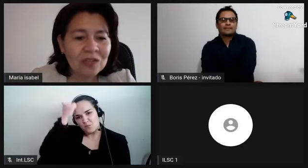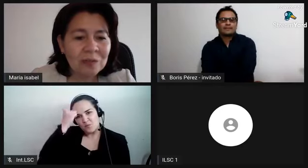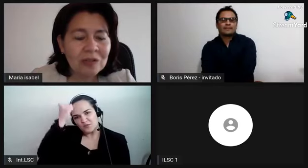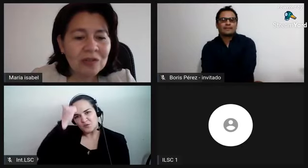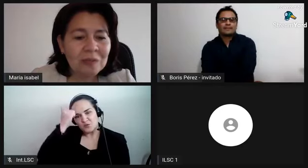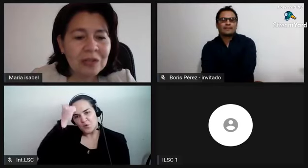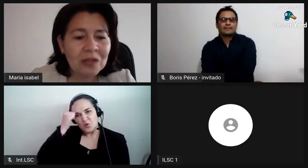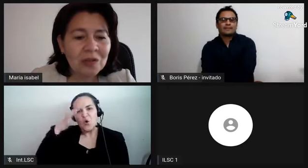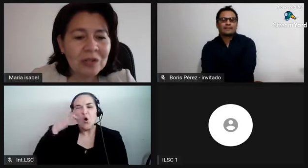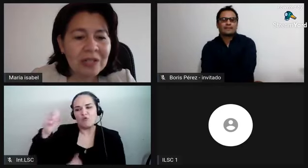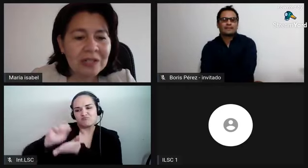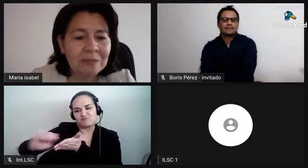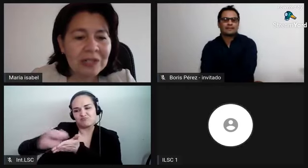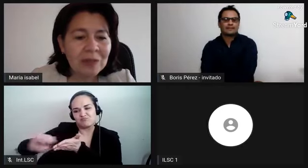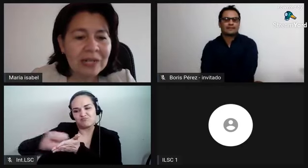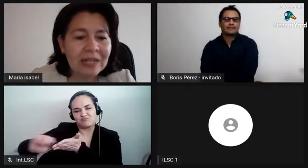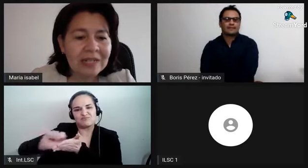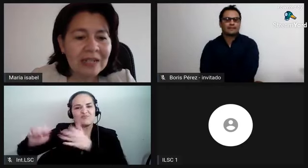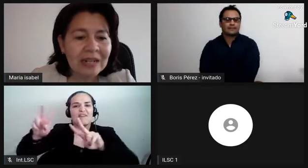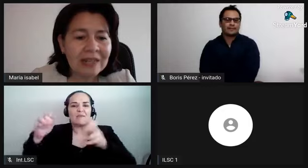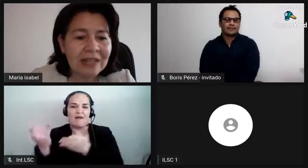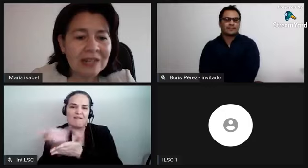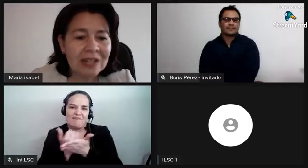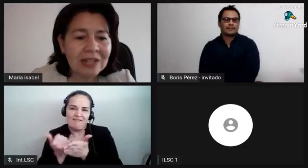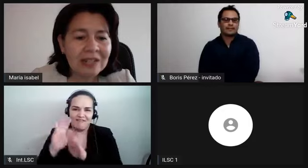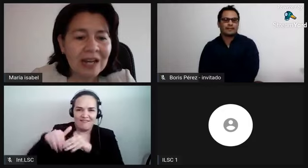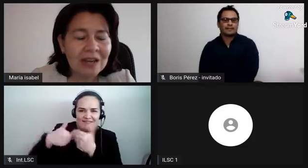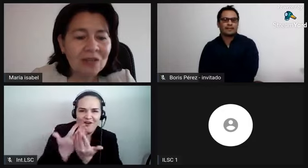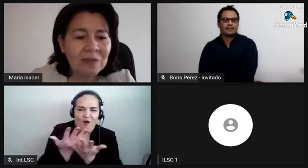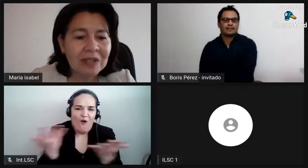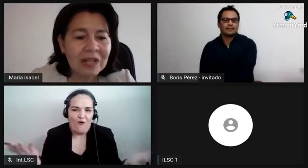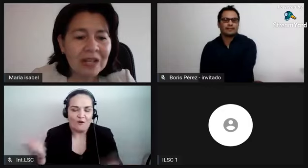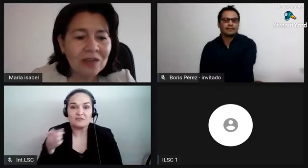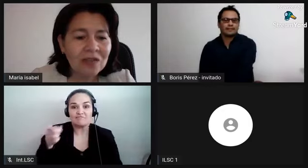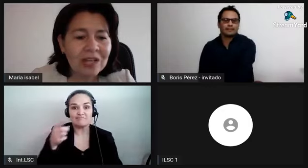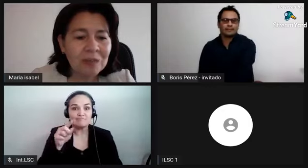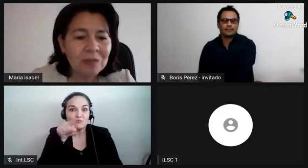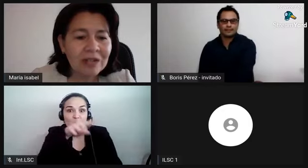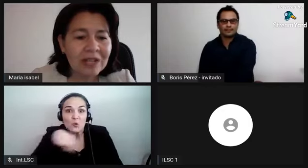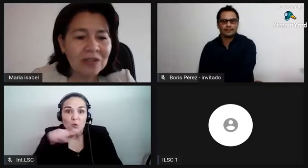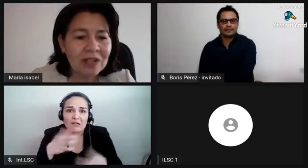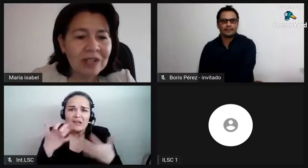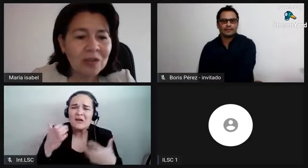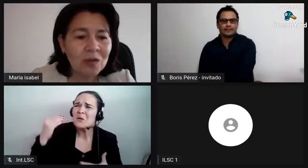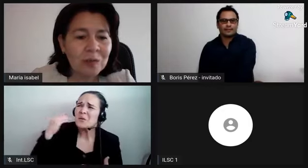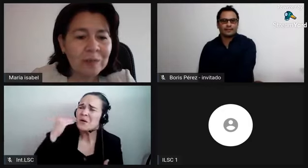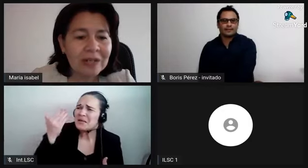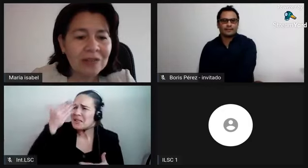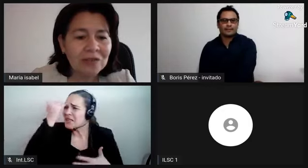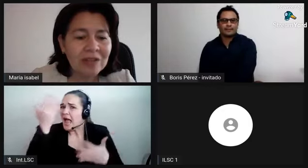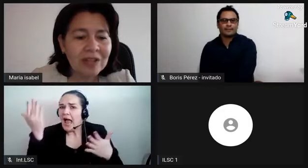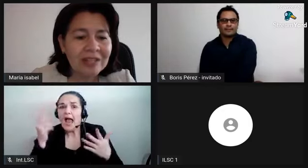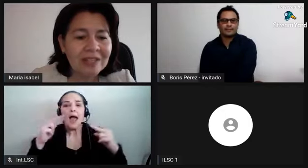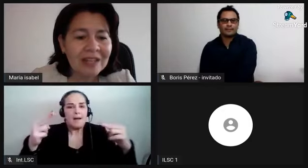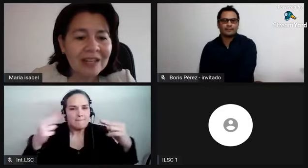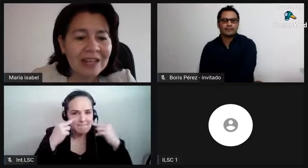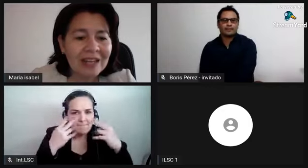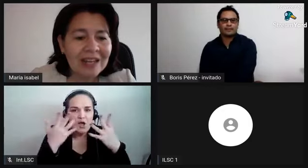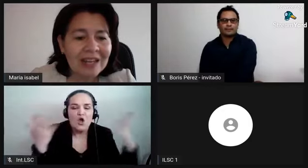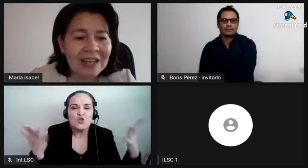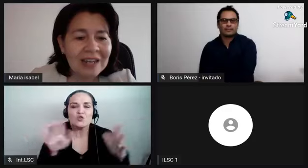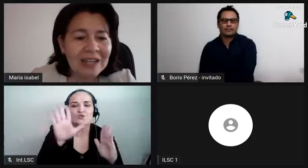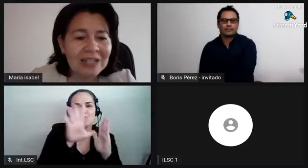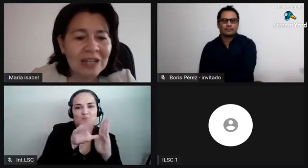entonces pues los invitó y las invitó para que estén atentas a los vídeos y a las publicaciones del grupo para que ustedes